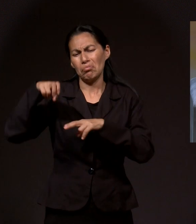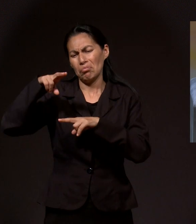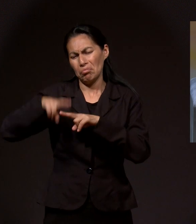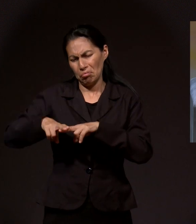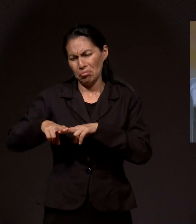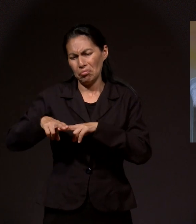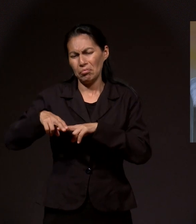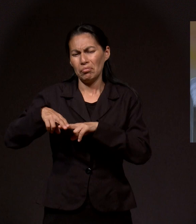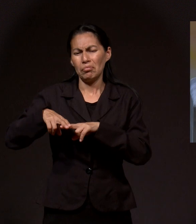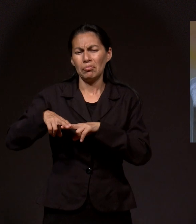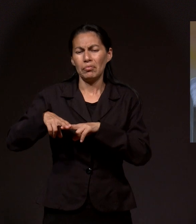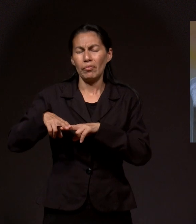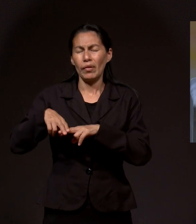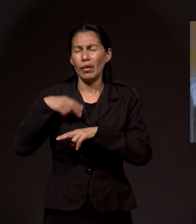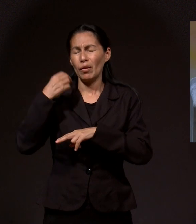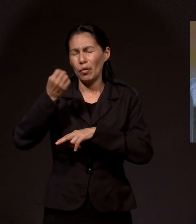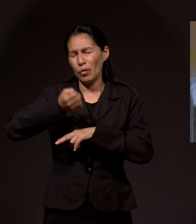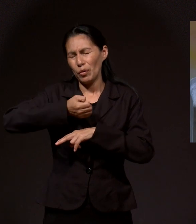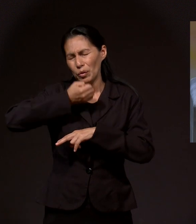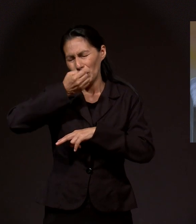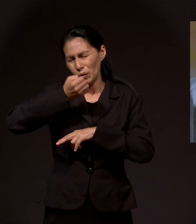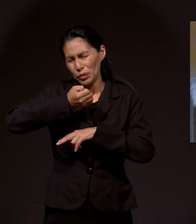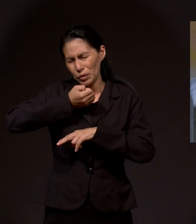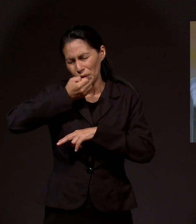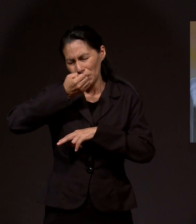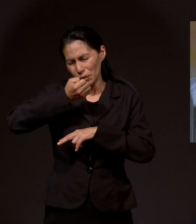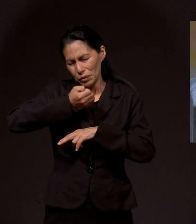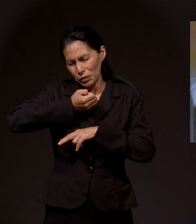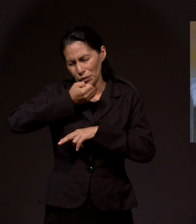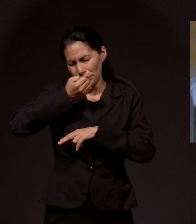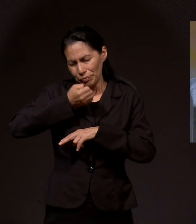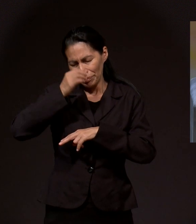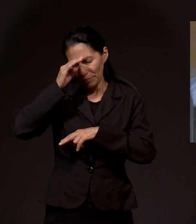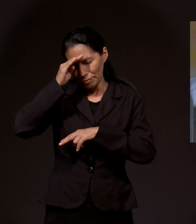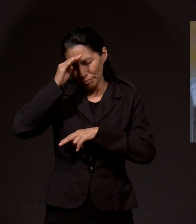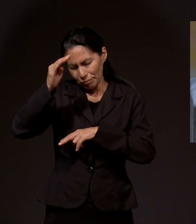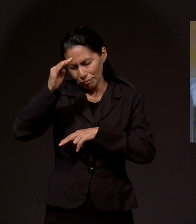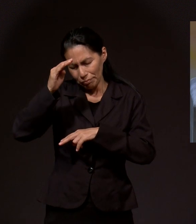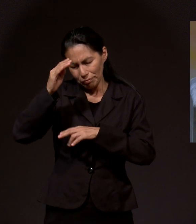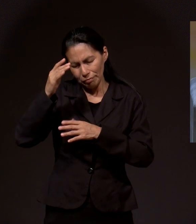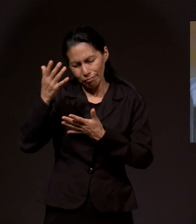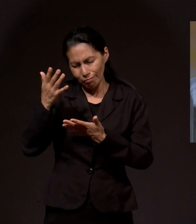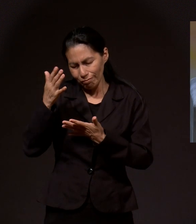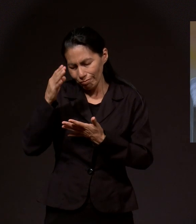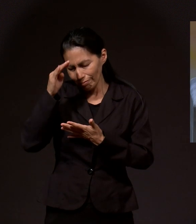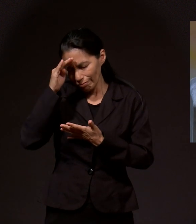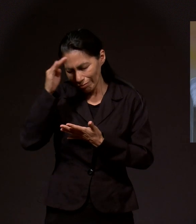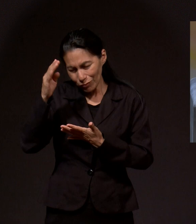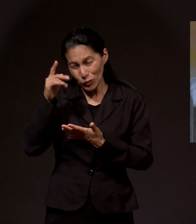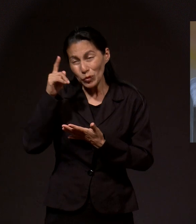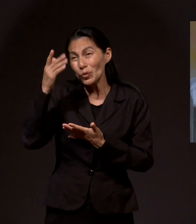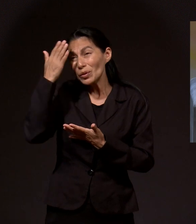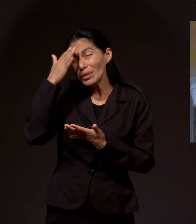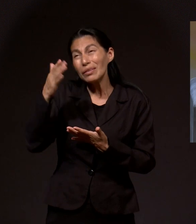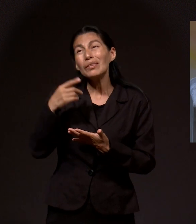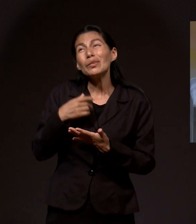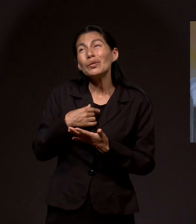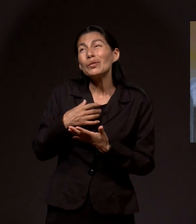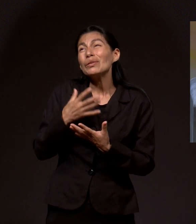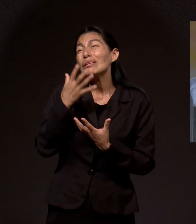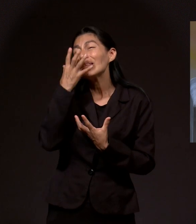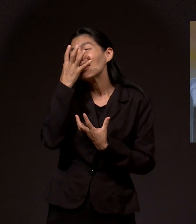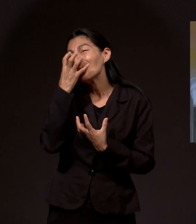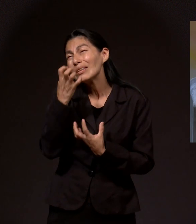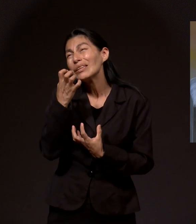En una silla, perdón. Y empecé a orar. Le dije al Señor, Señor, Tú sabes que estoy profundamente